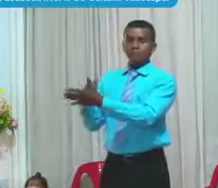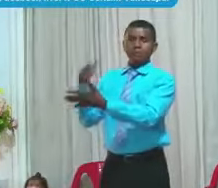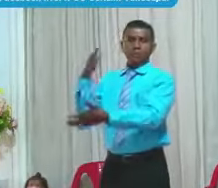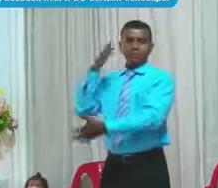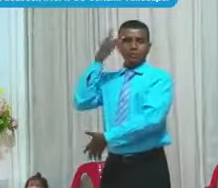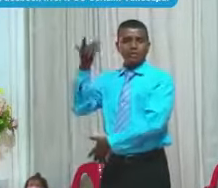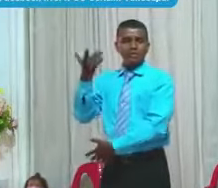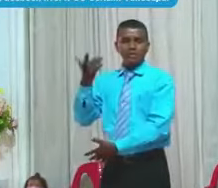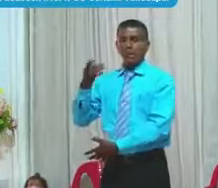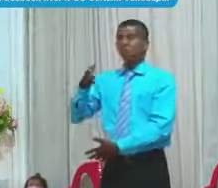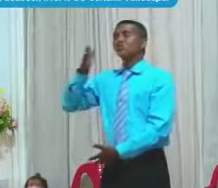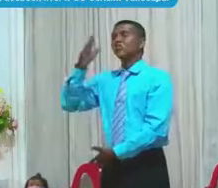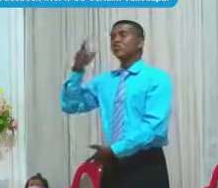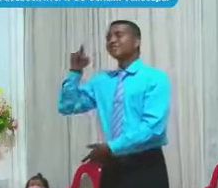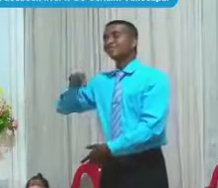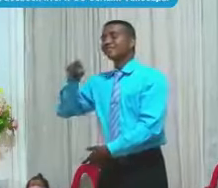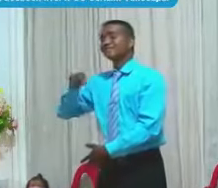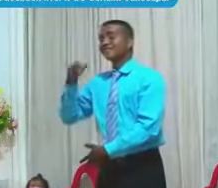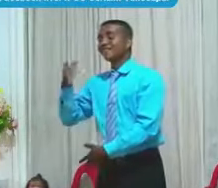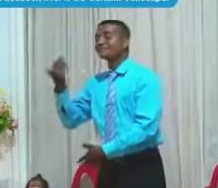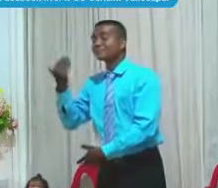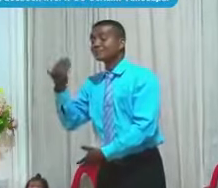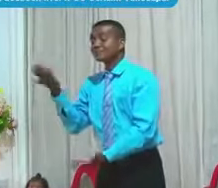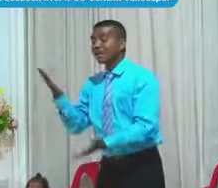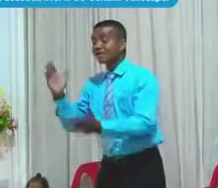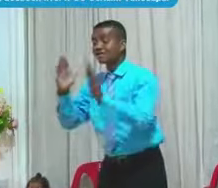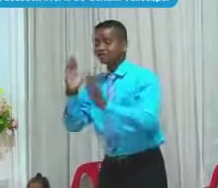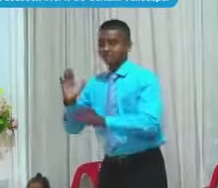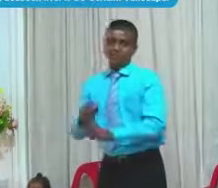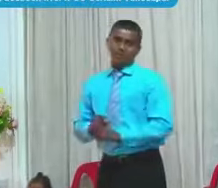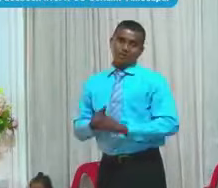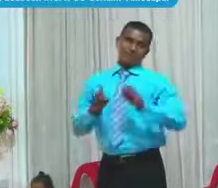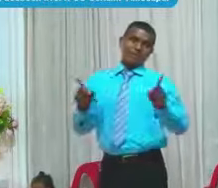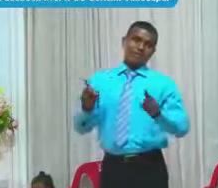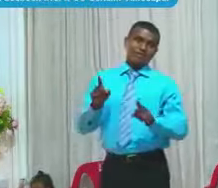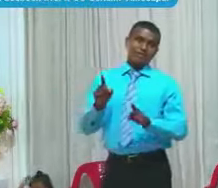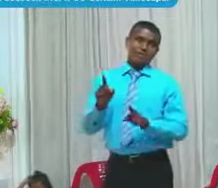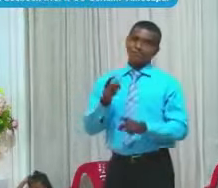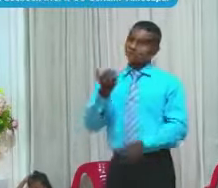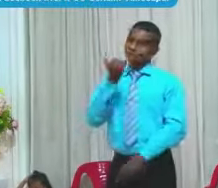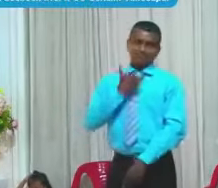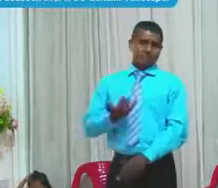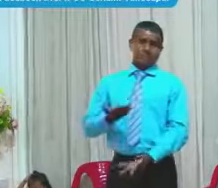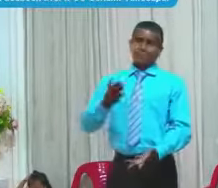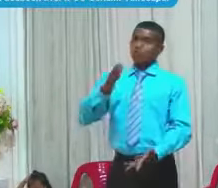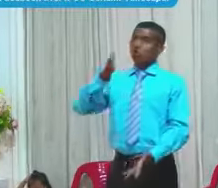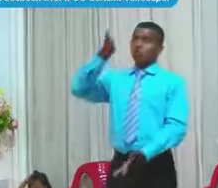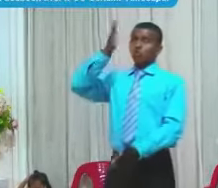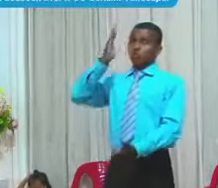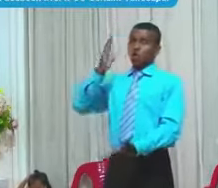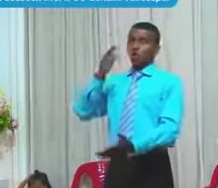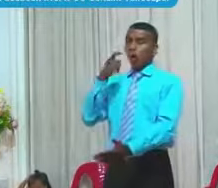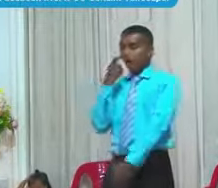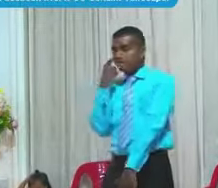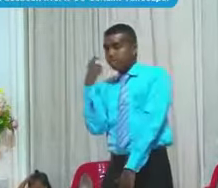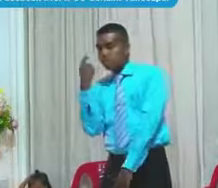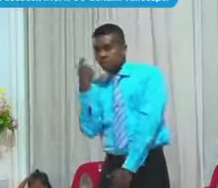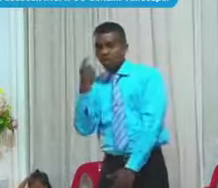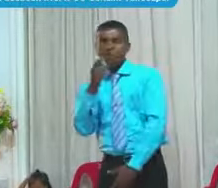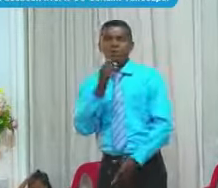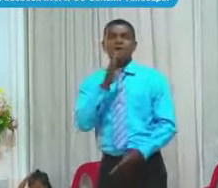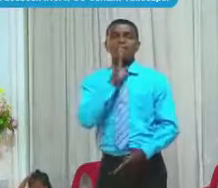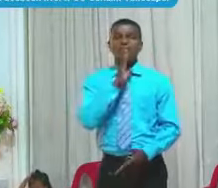Necesita De Él Pero resulta Que está Muy equivocado Dios Anda Tras El Hombre